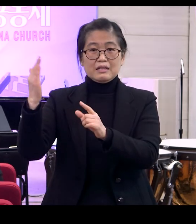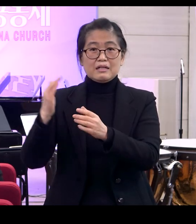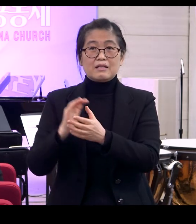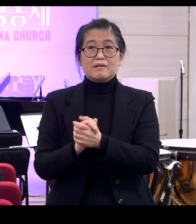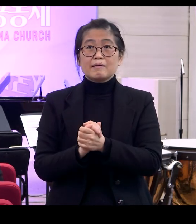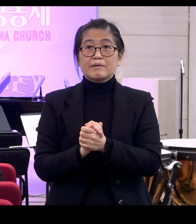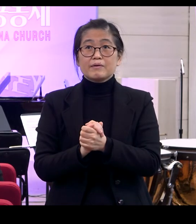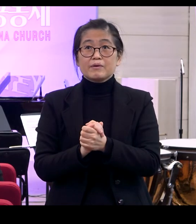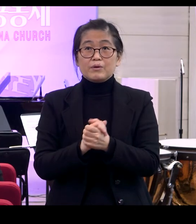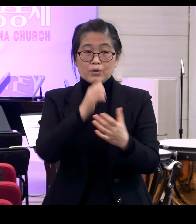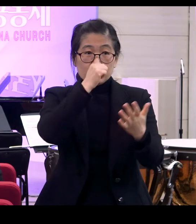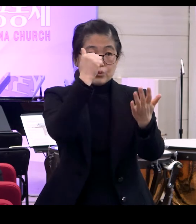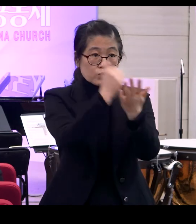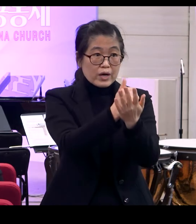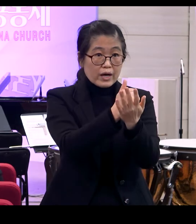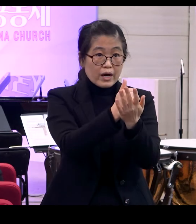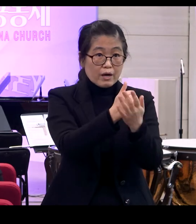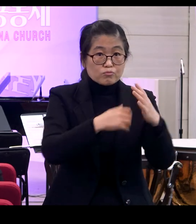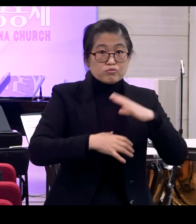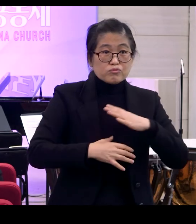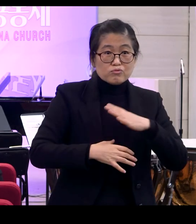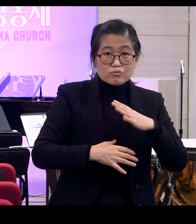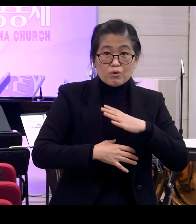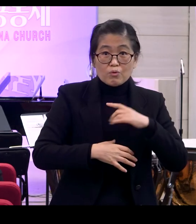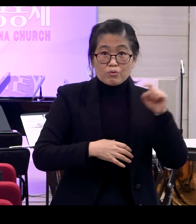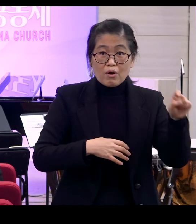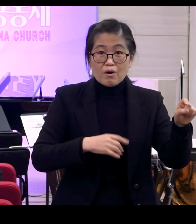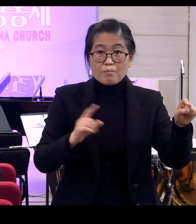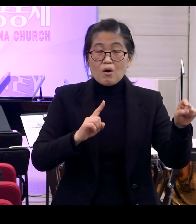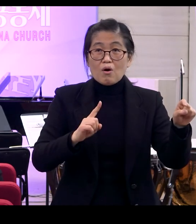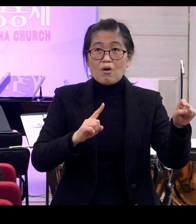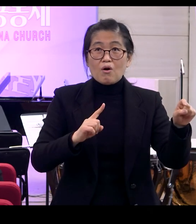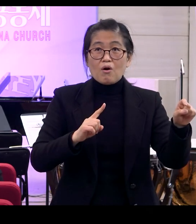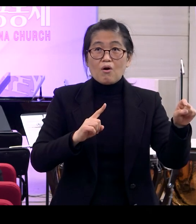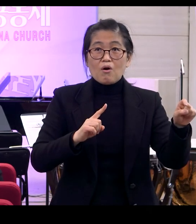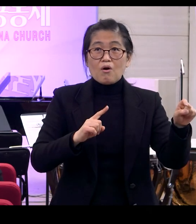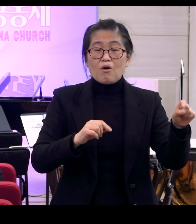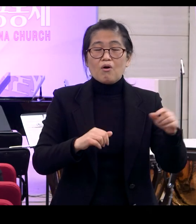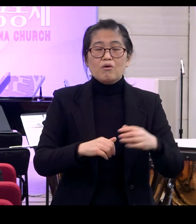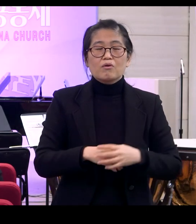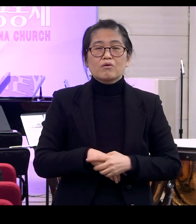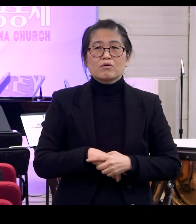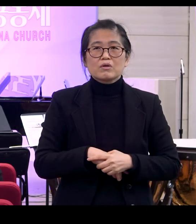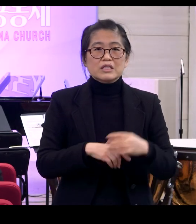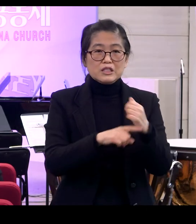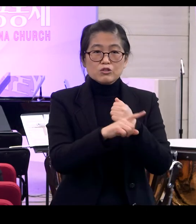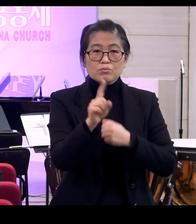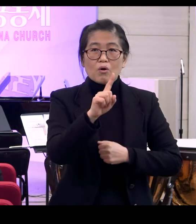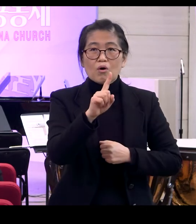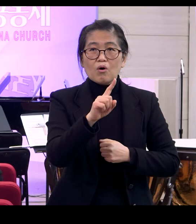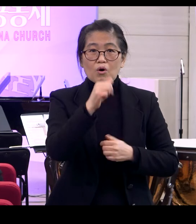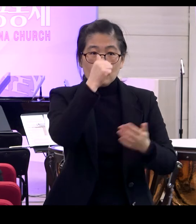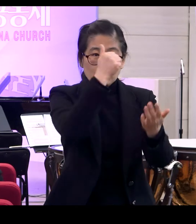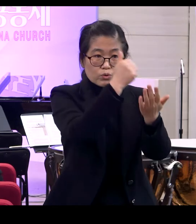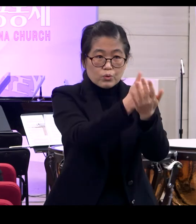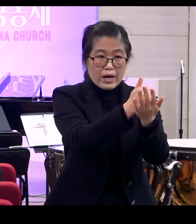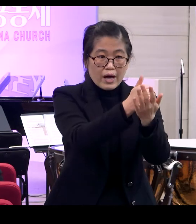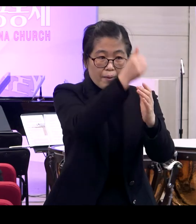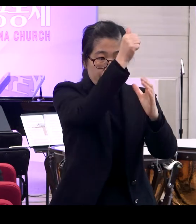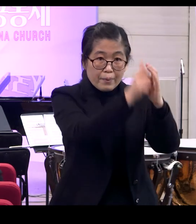여러분 죄가 무서운 것은요 바로 이래서 무섭습니다 왜냐하면 죄에 빠지게